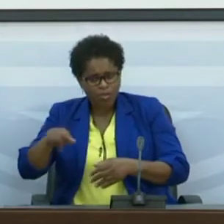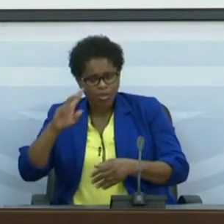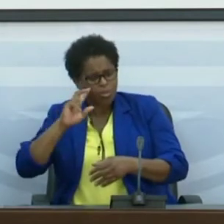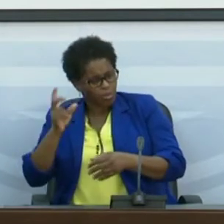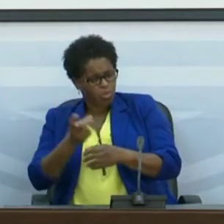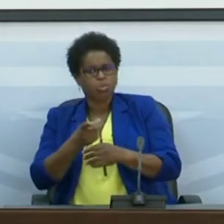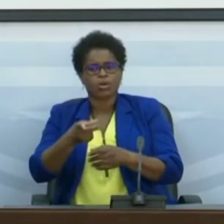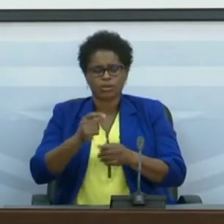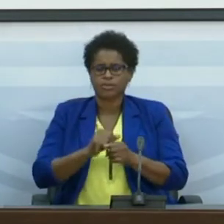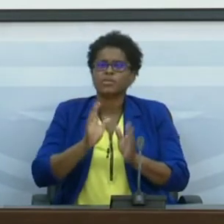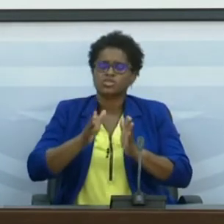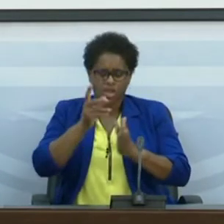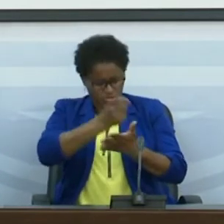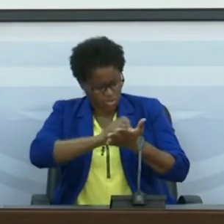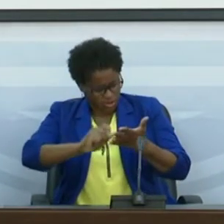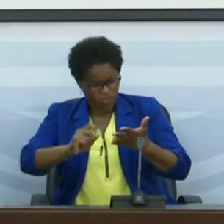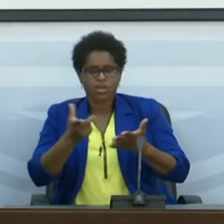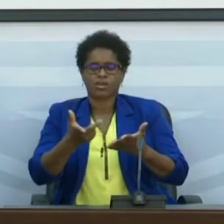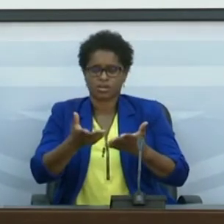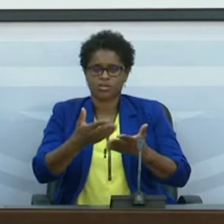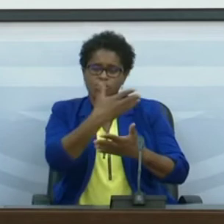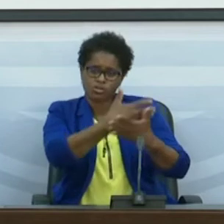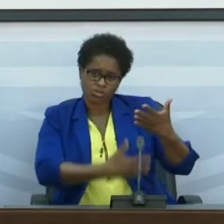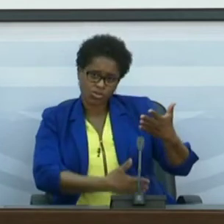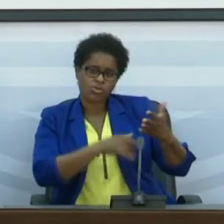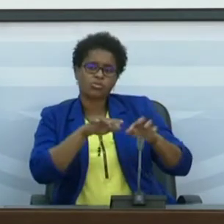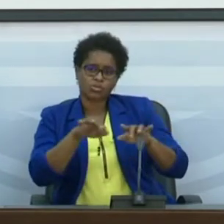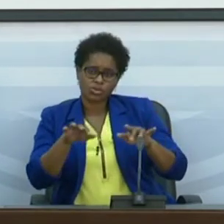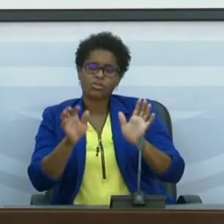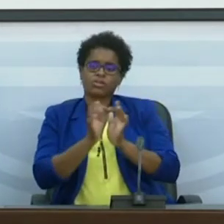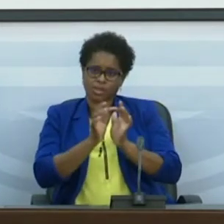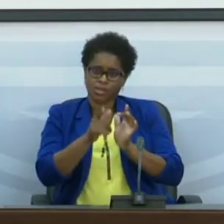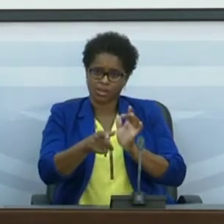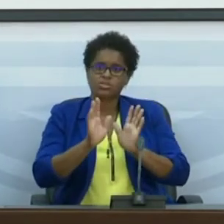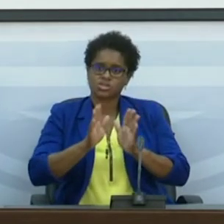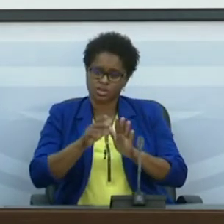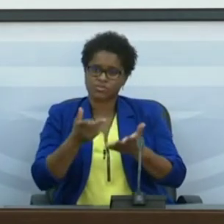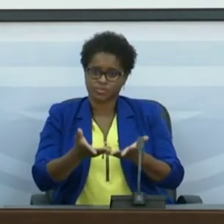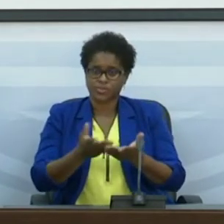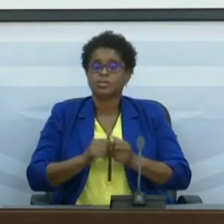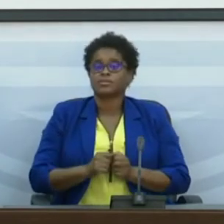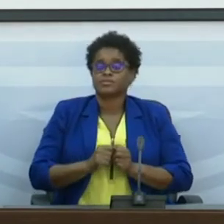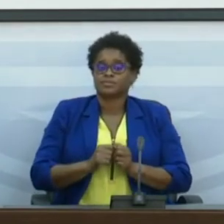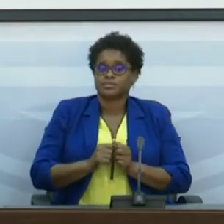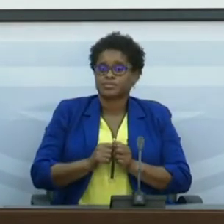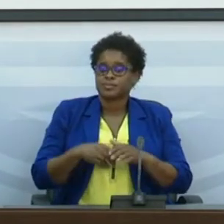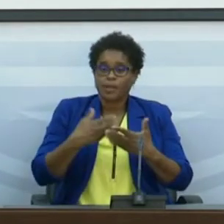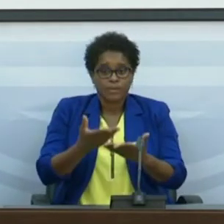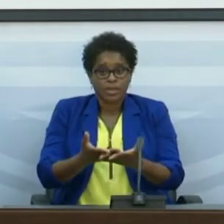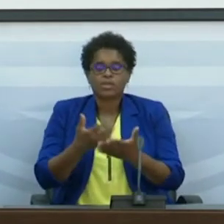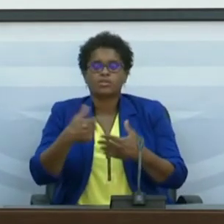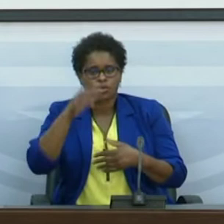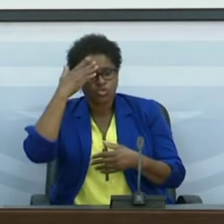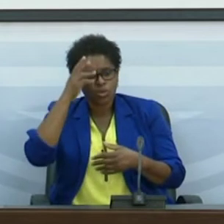para já, para se inscreverem nas plataformas já disponibilizadas. Como sabem, temos o